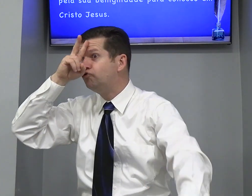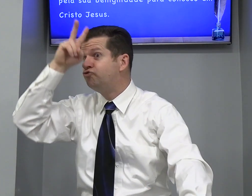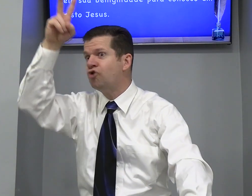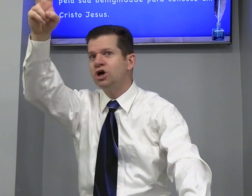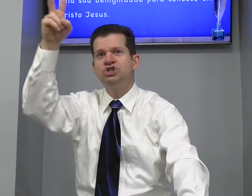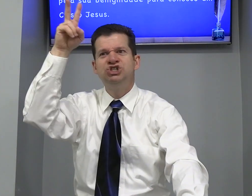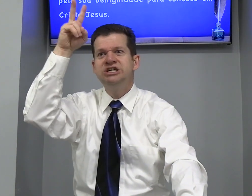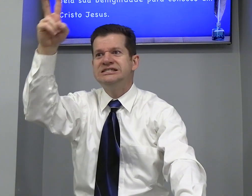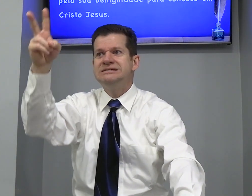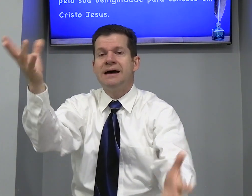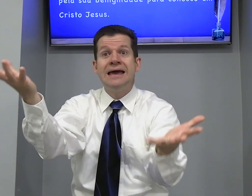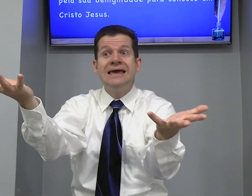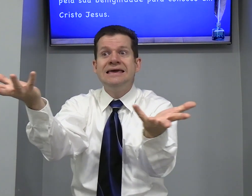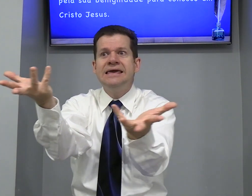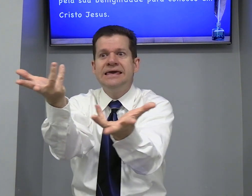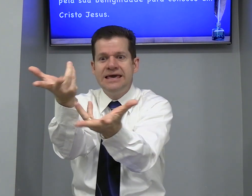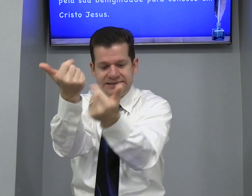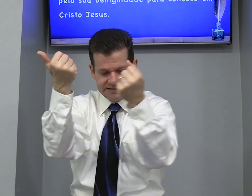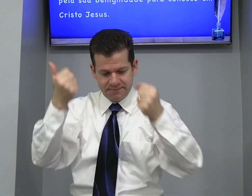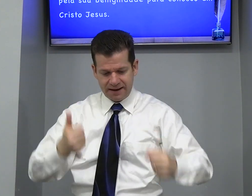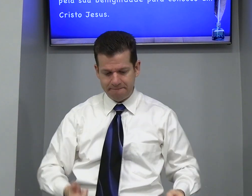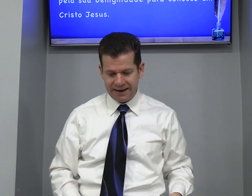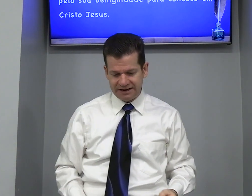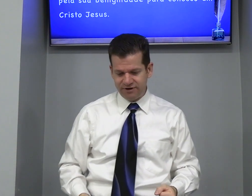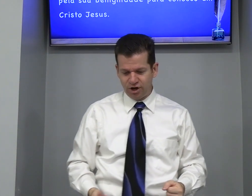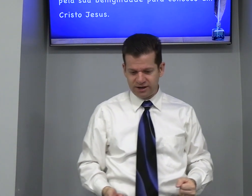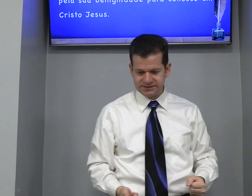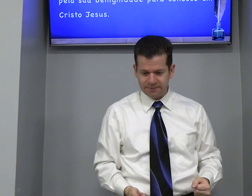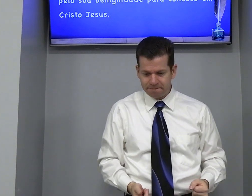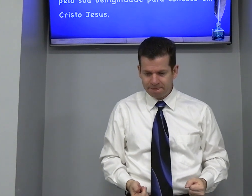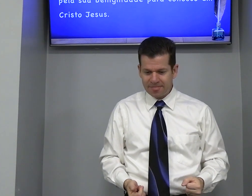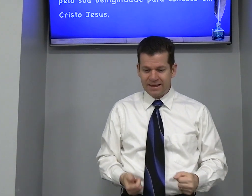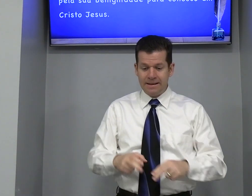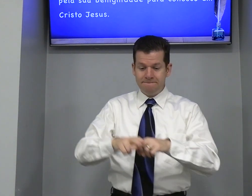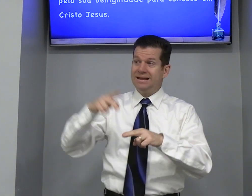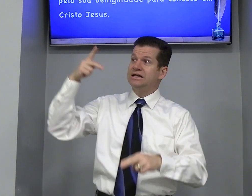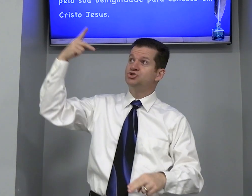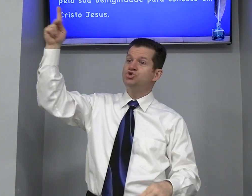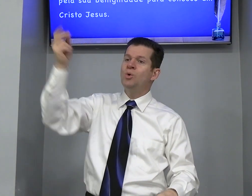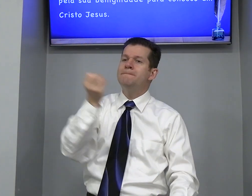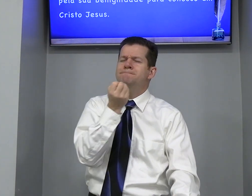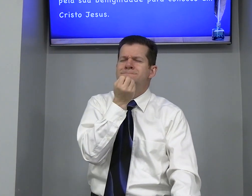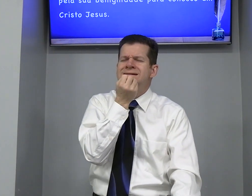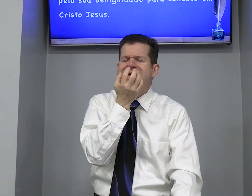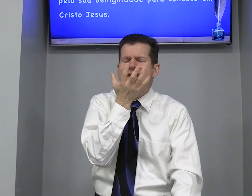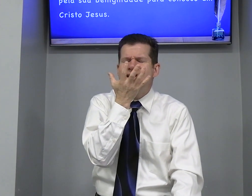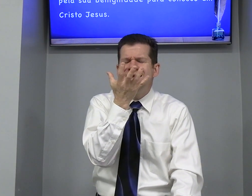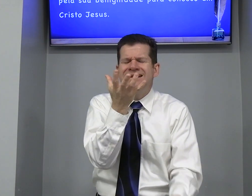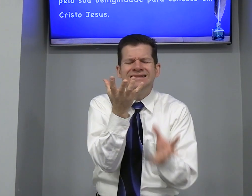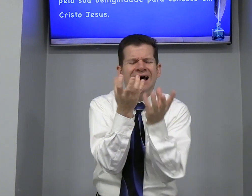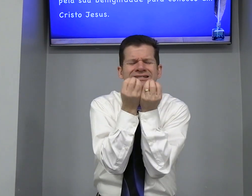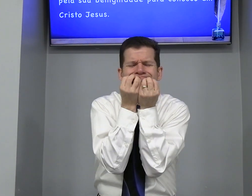Fortíssima Riquíssima Maravilhosa Pela sua Pela Benignidade